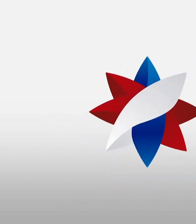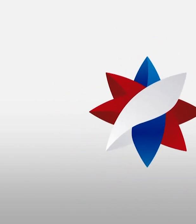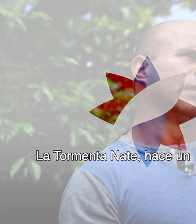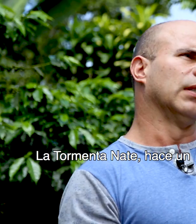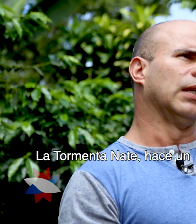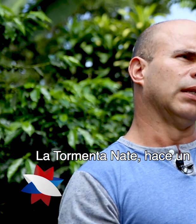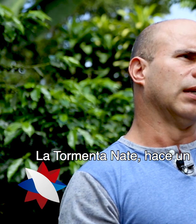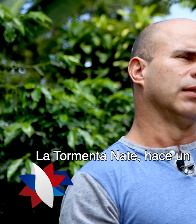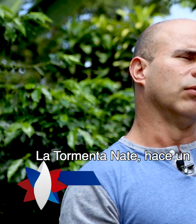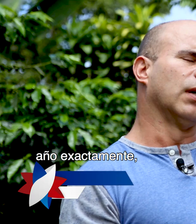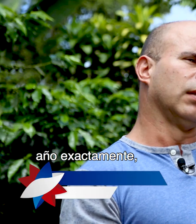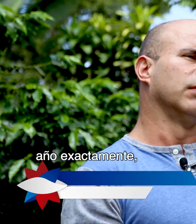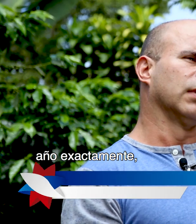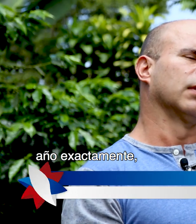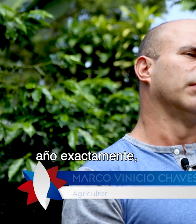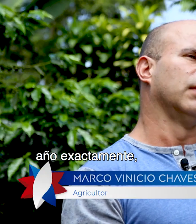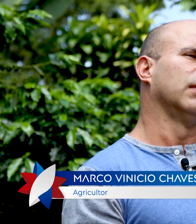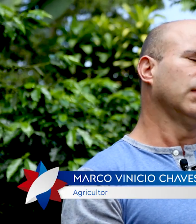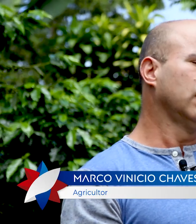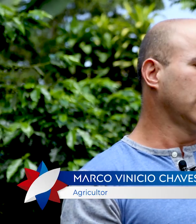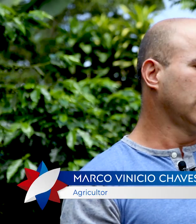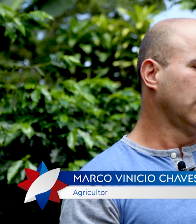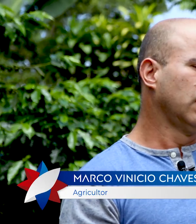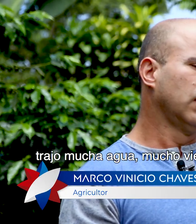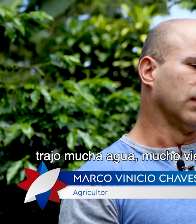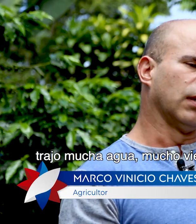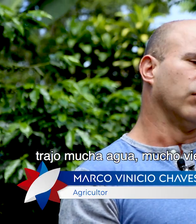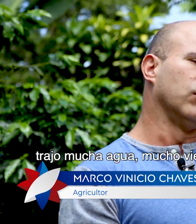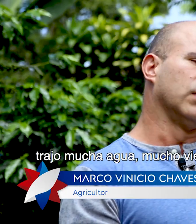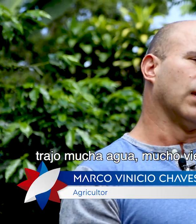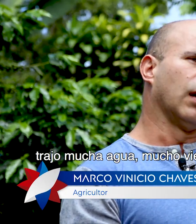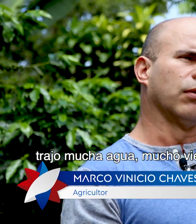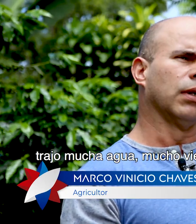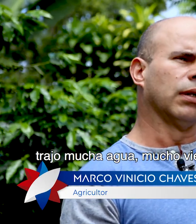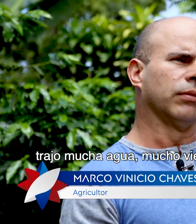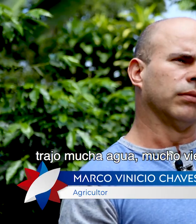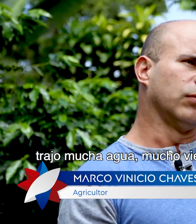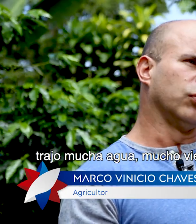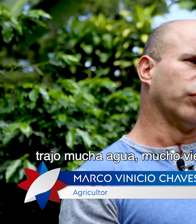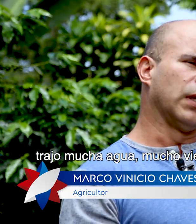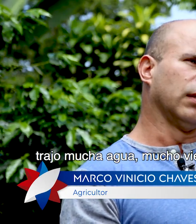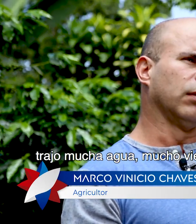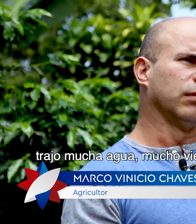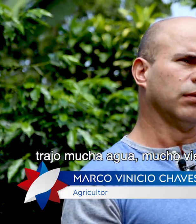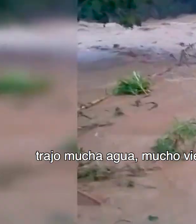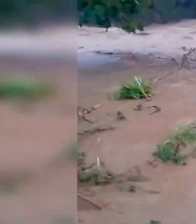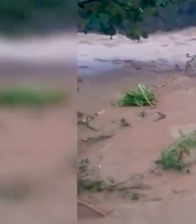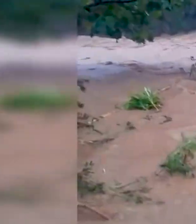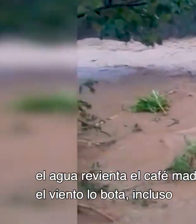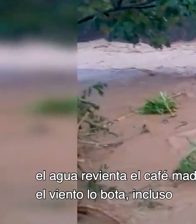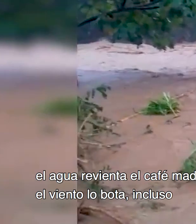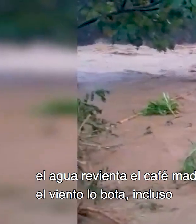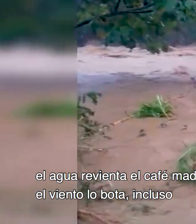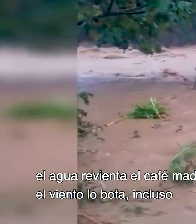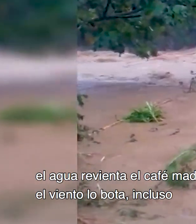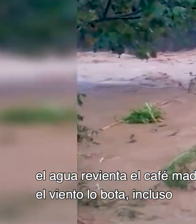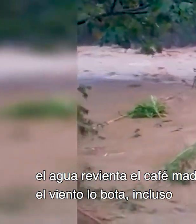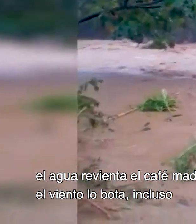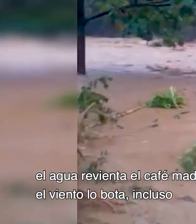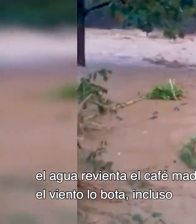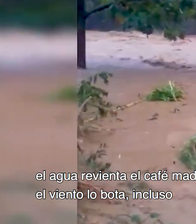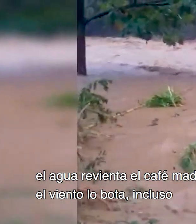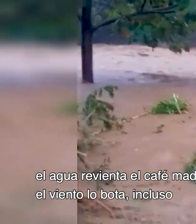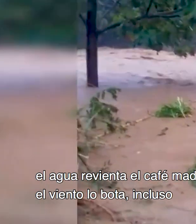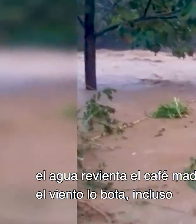La tormenta enedit hace un año exactamente, trajo mucha agua, mucho viento, el